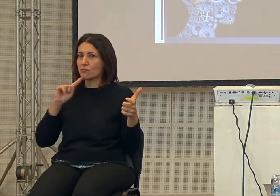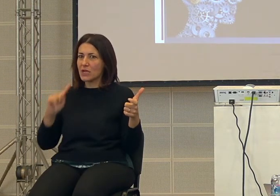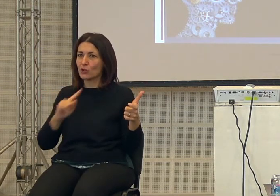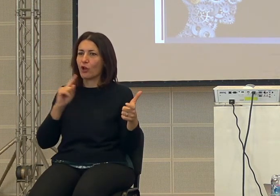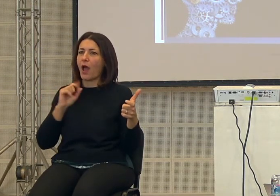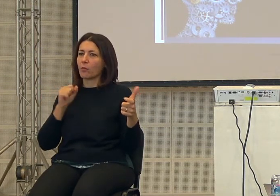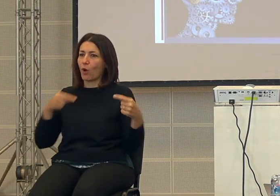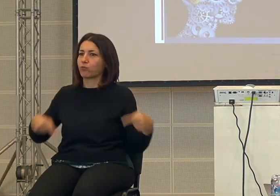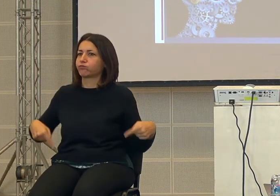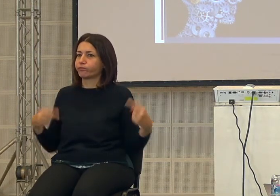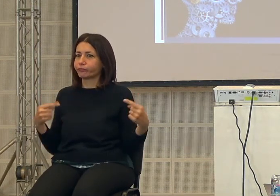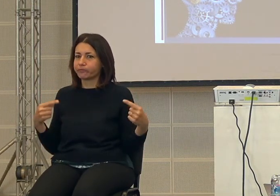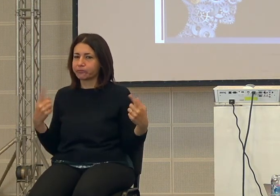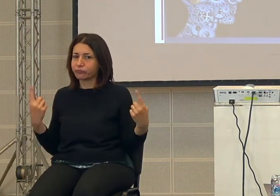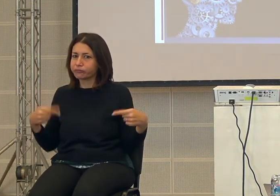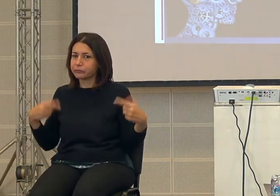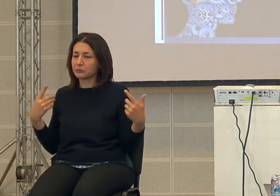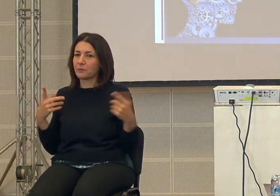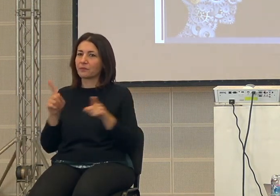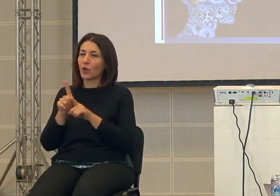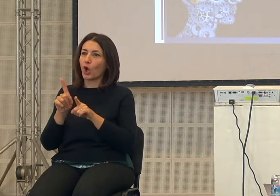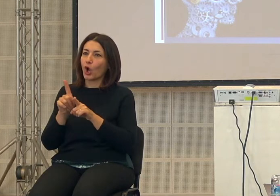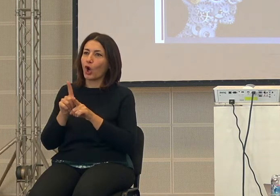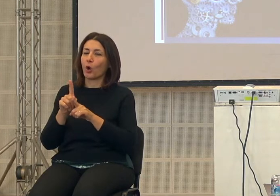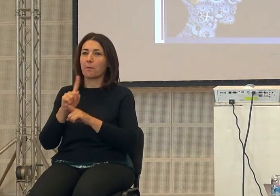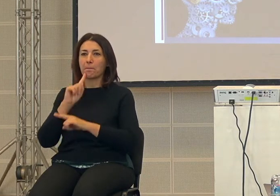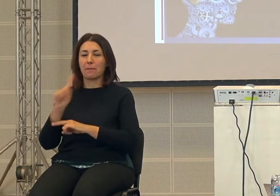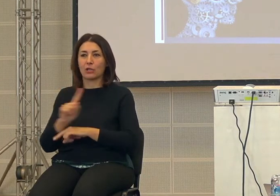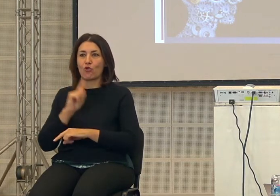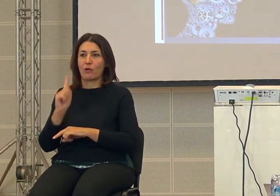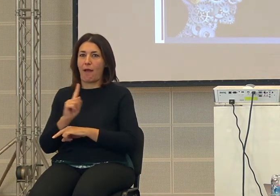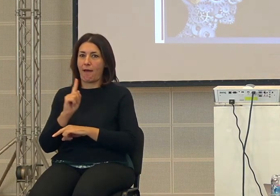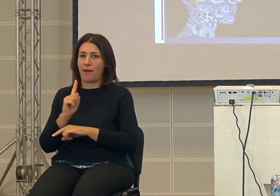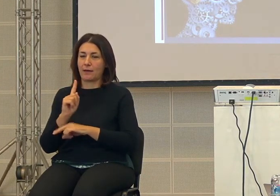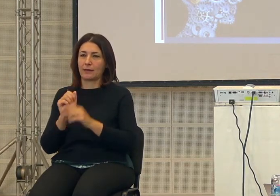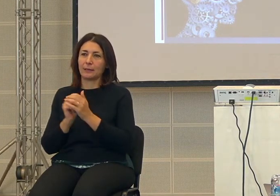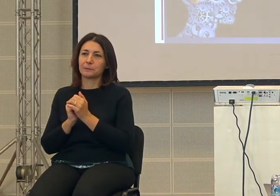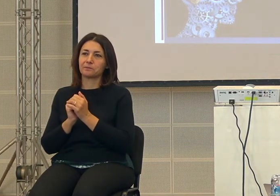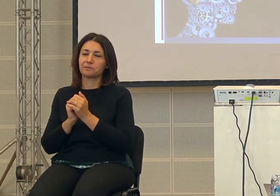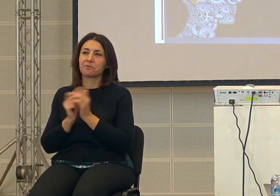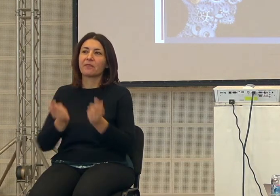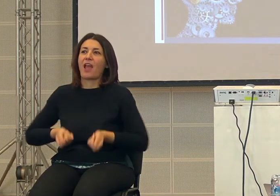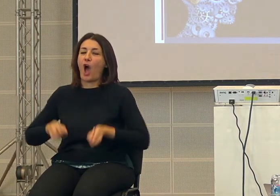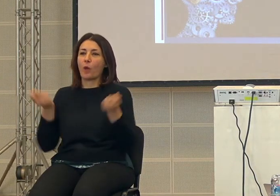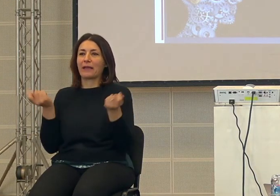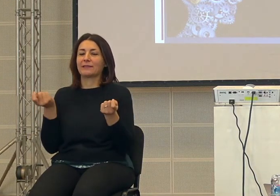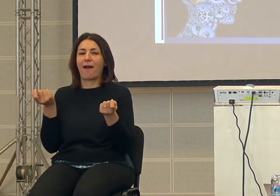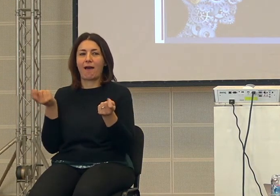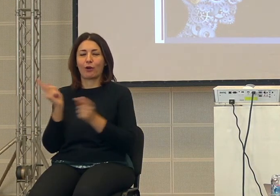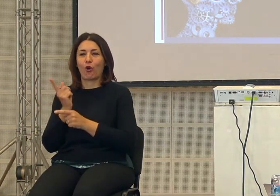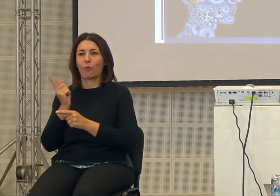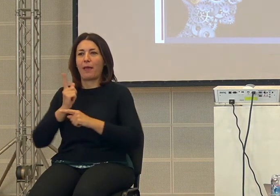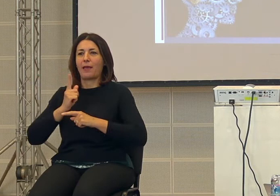la possibilità di fare molte più cose e di aumentare il proprio benessere quindi